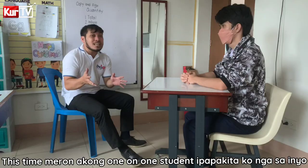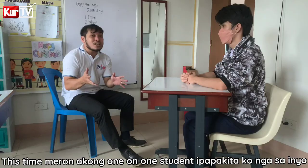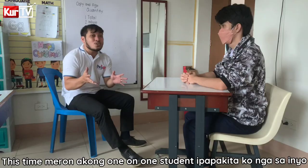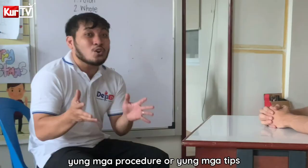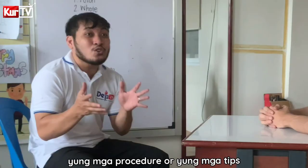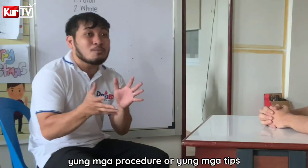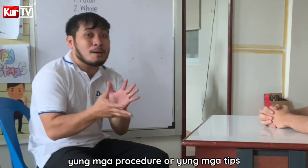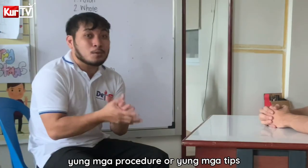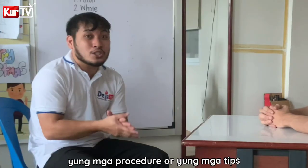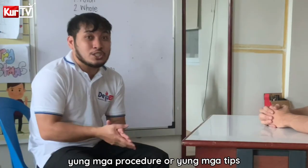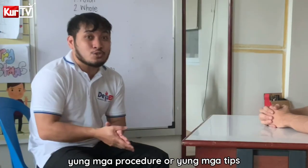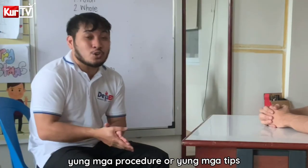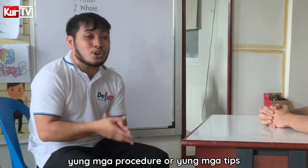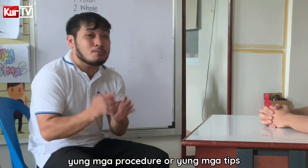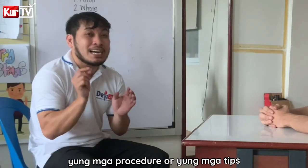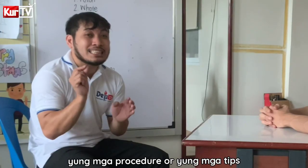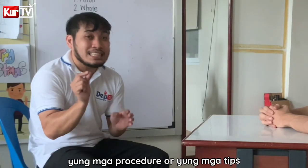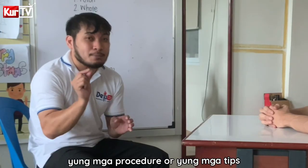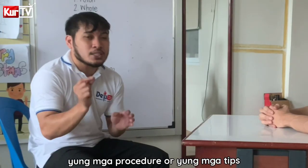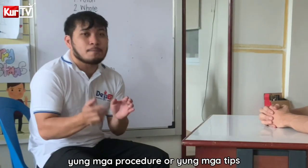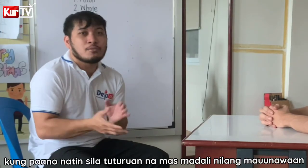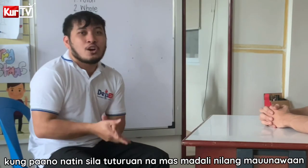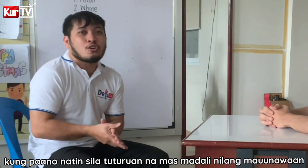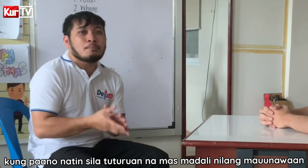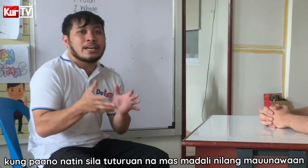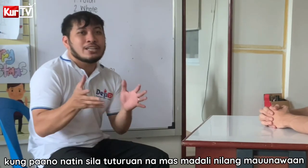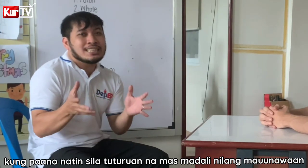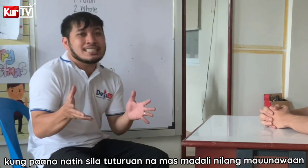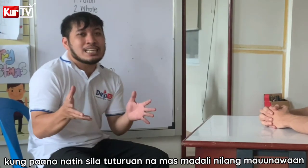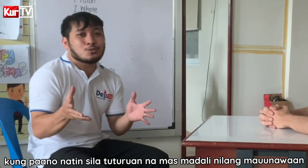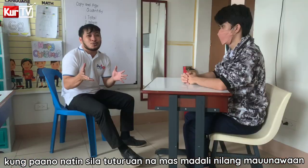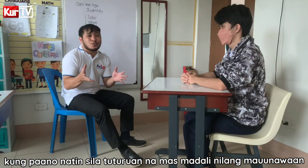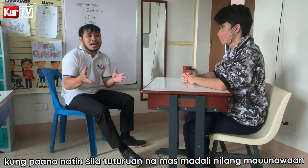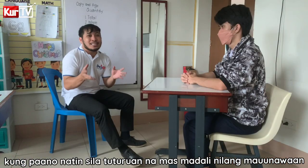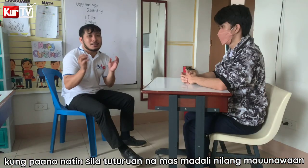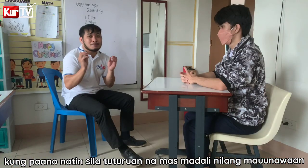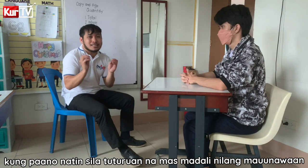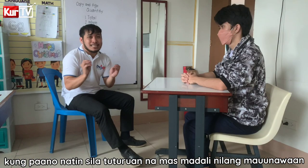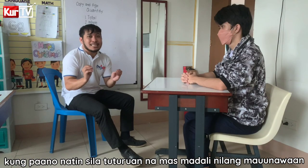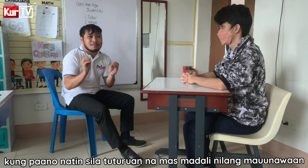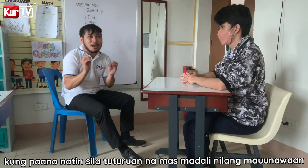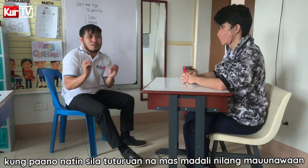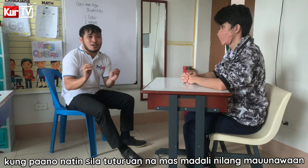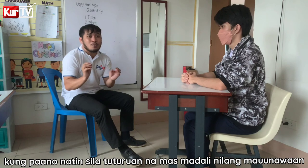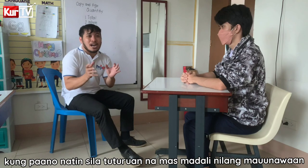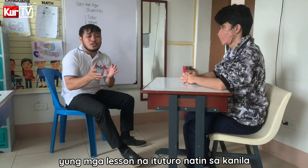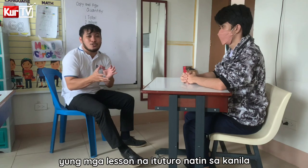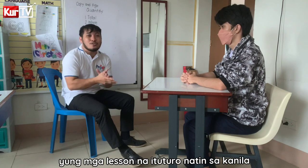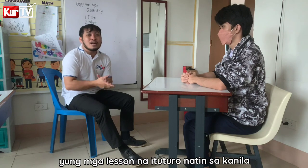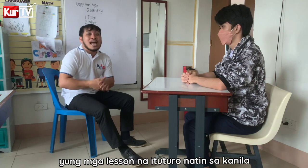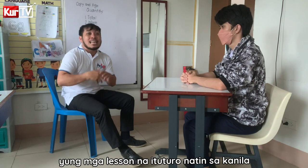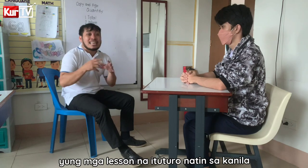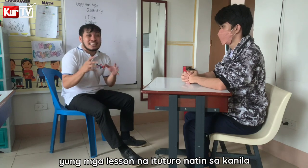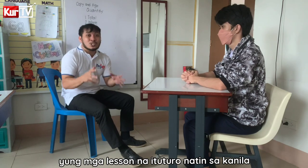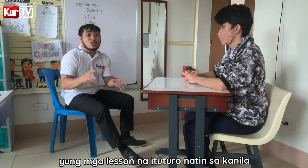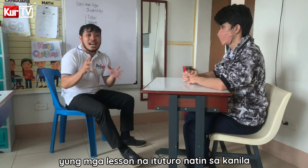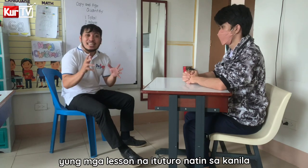inyo yung mga procedure o yung mga tips kung paano nating sa tuturuan na mas madali nilang maunawaan yung lesson na